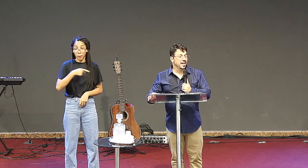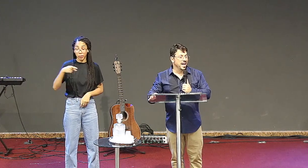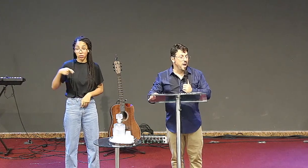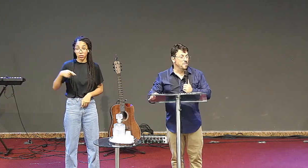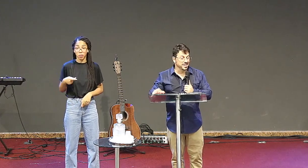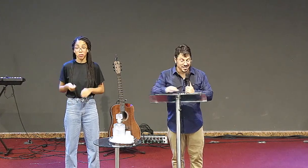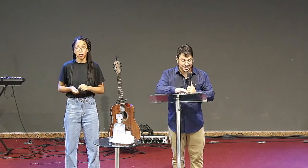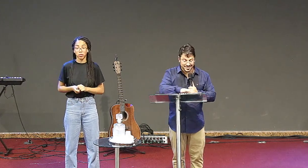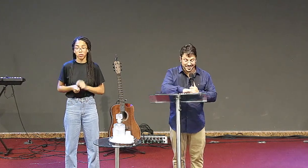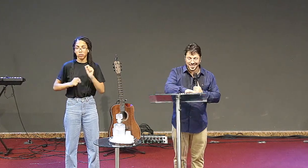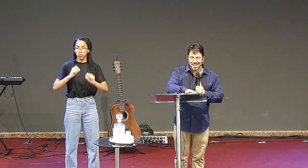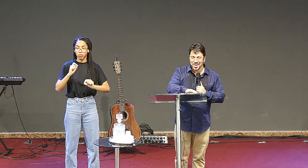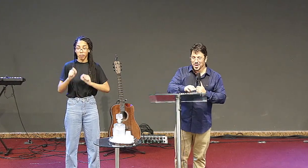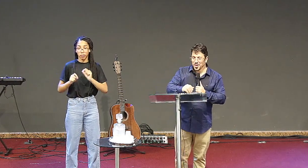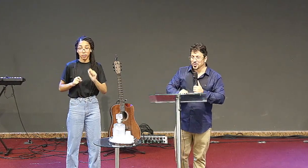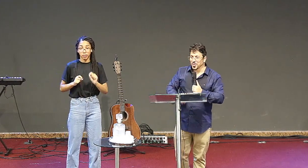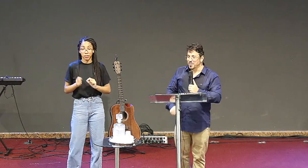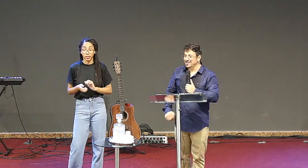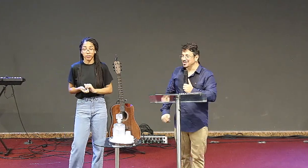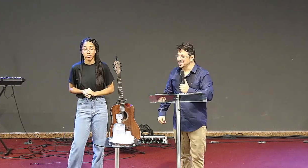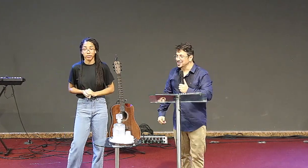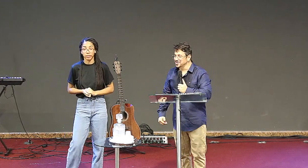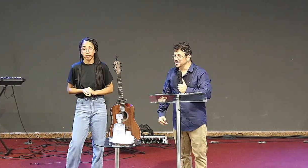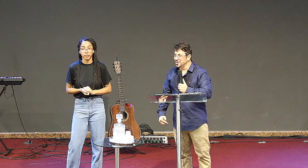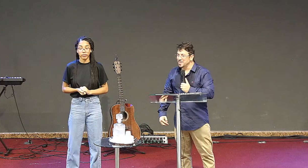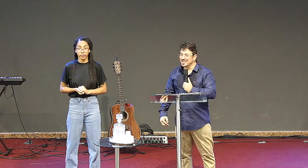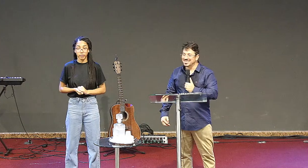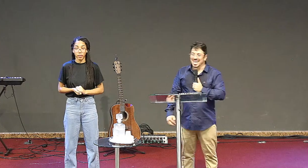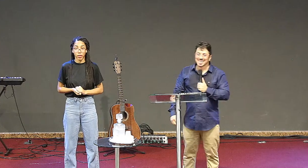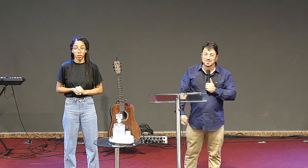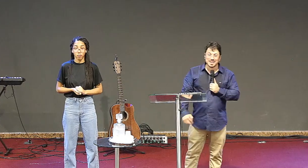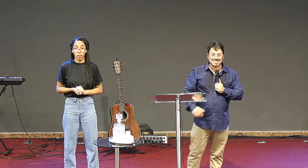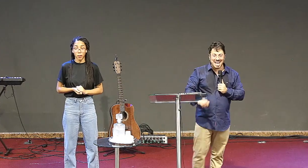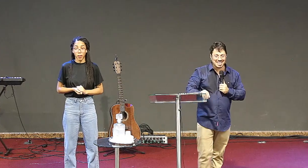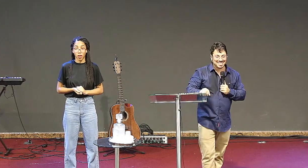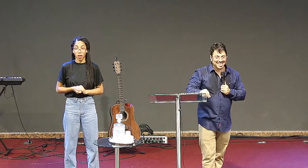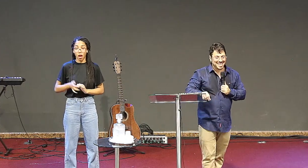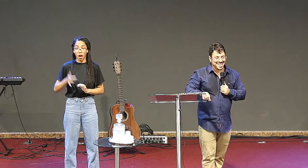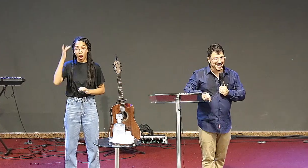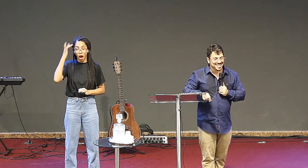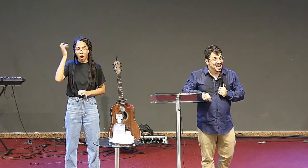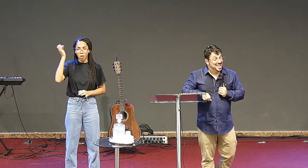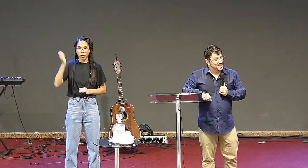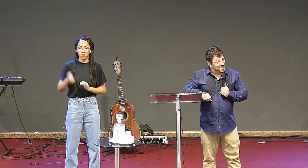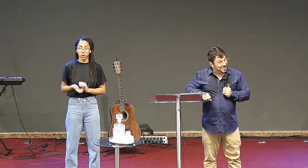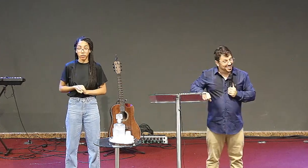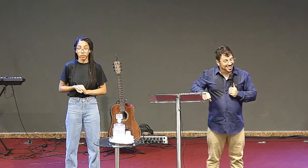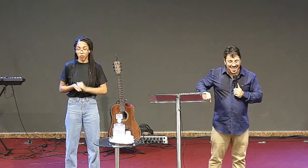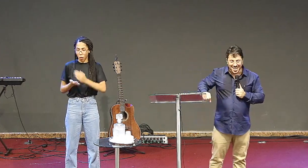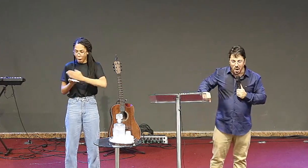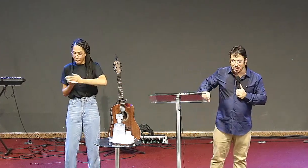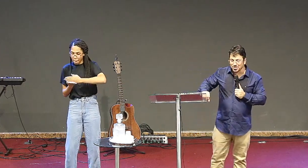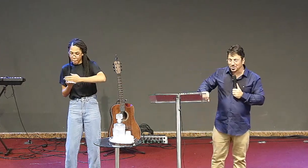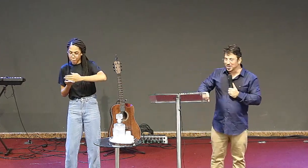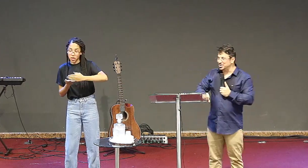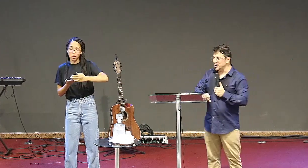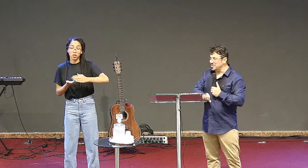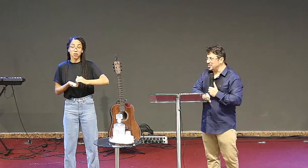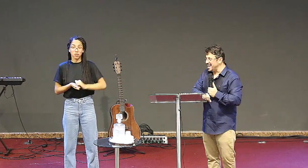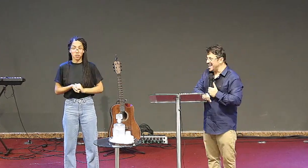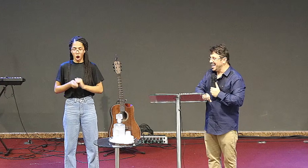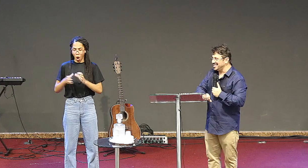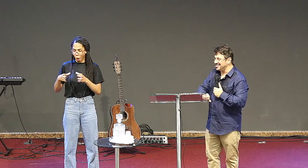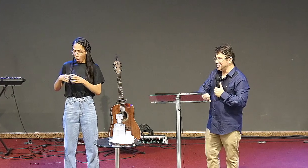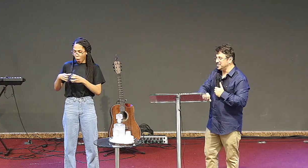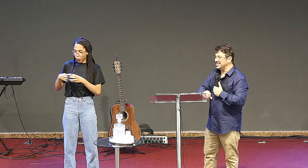ah, amanhã, eu estou começando uma série de mensagens aqui na igreja, nossa, que legal pastor, e é